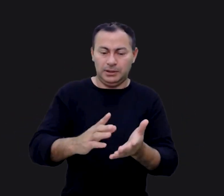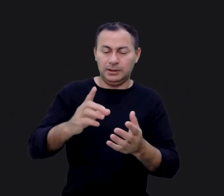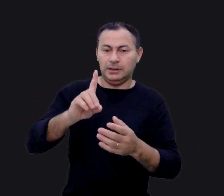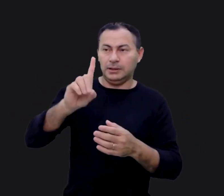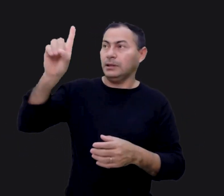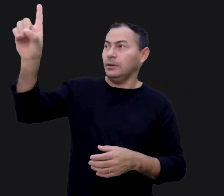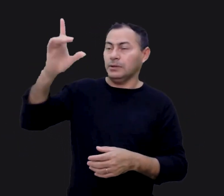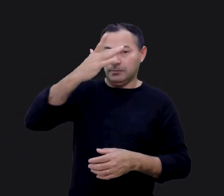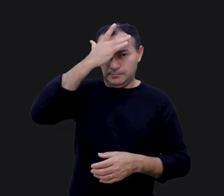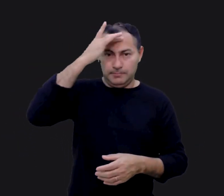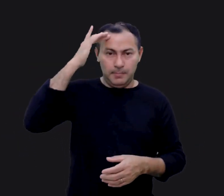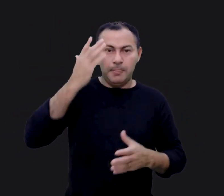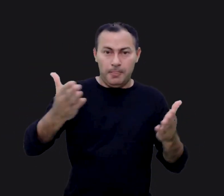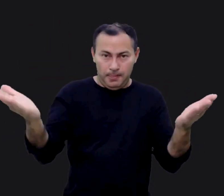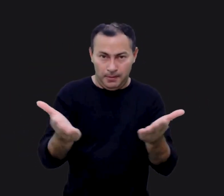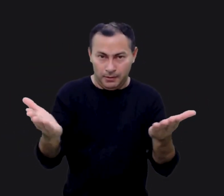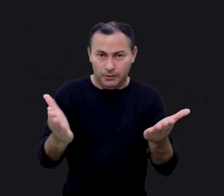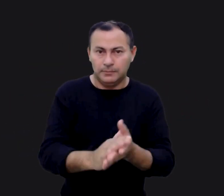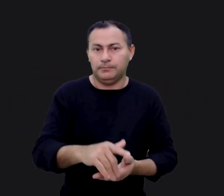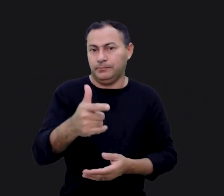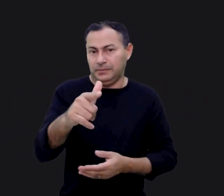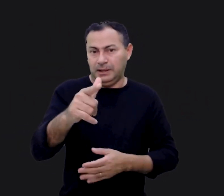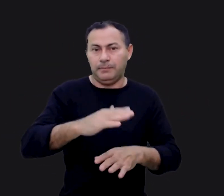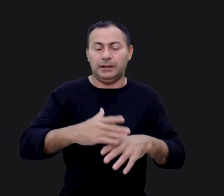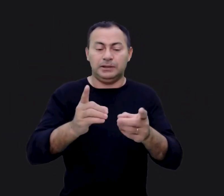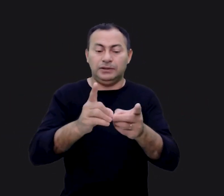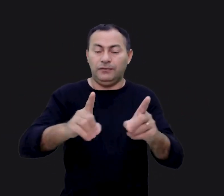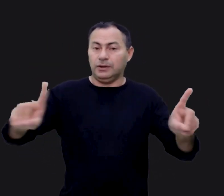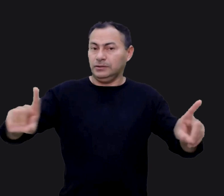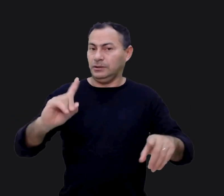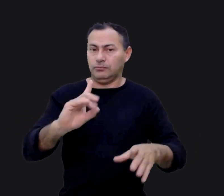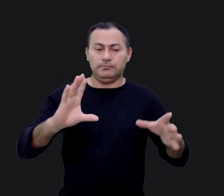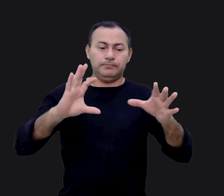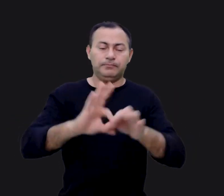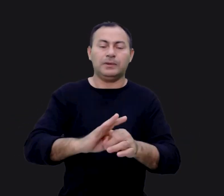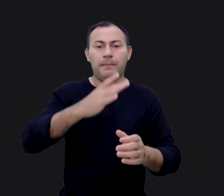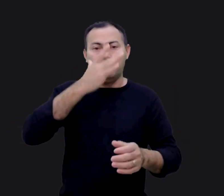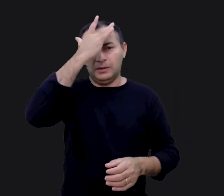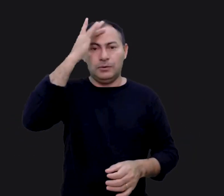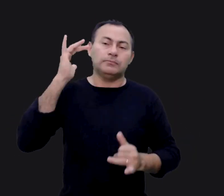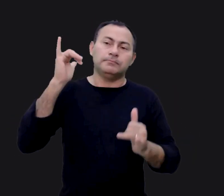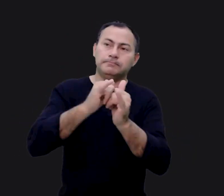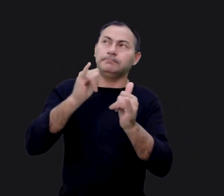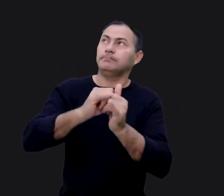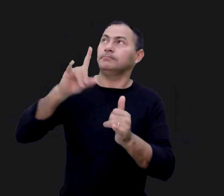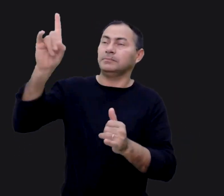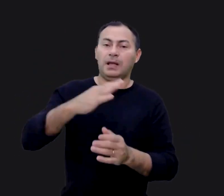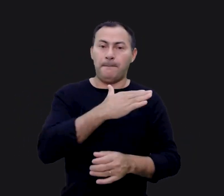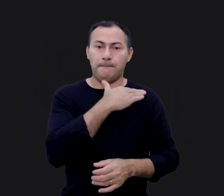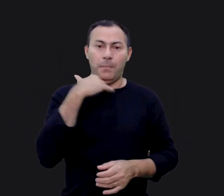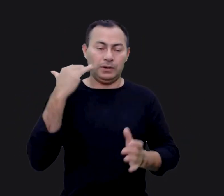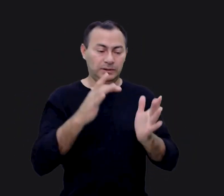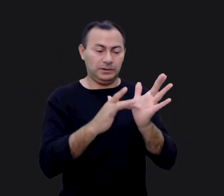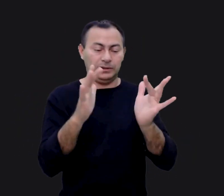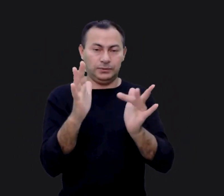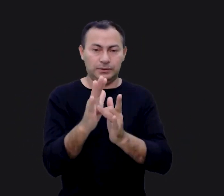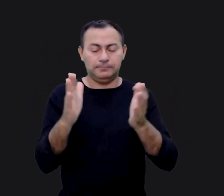entre Deus e o homem. Agora não existe mais esse divórcio. O homem foi reconciliado com Deus através da morte de Jesus